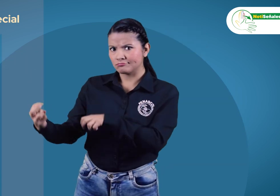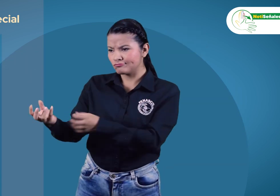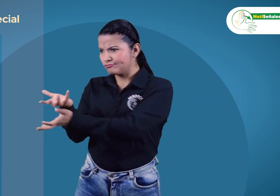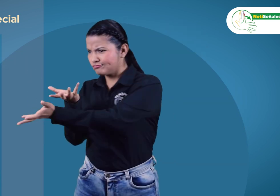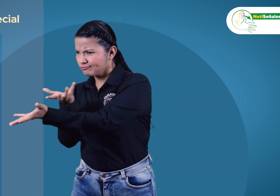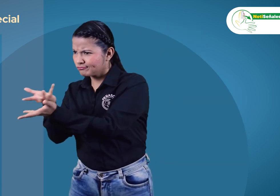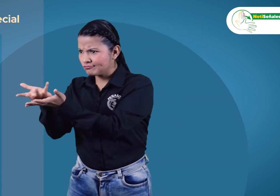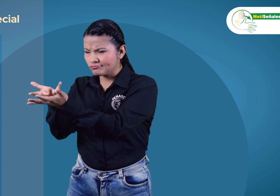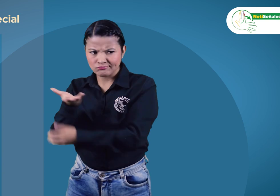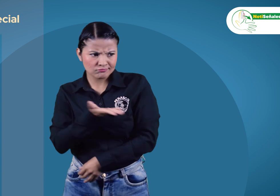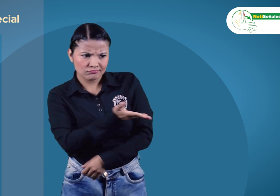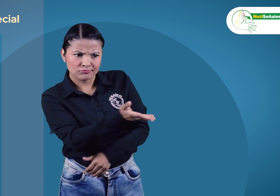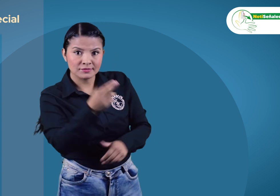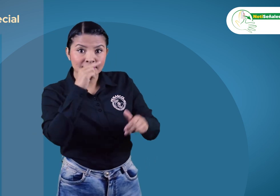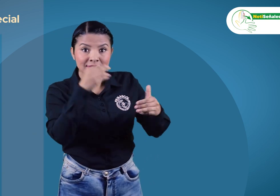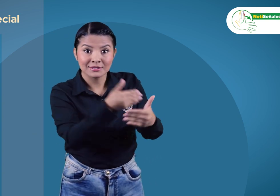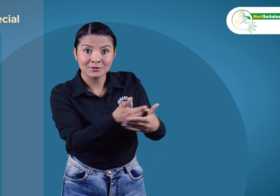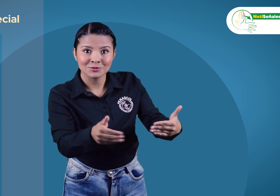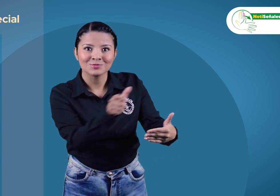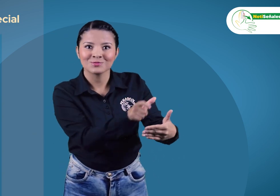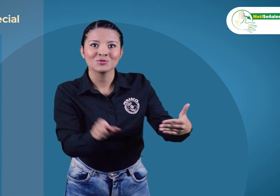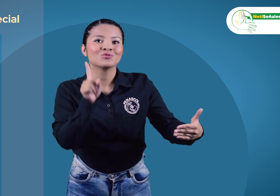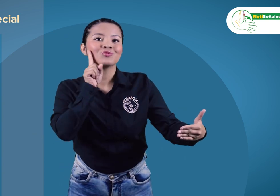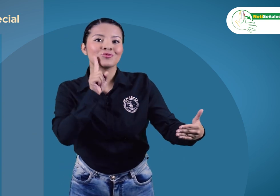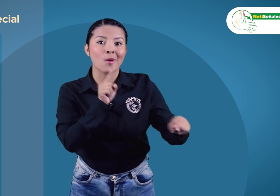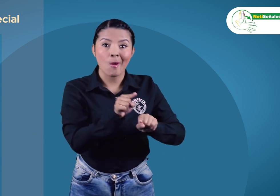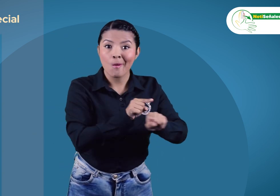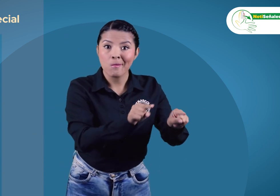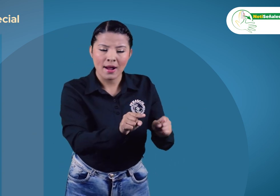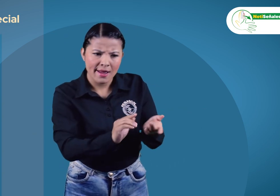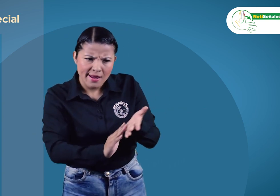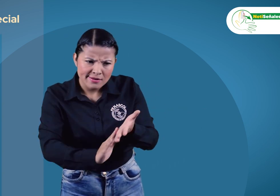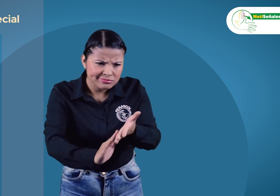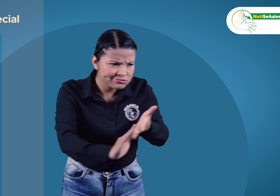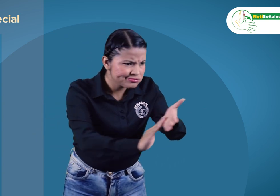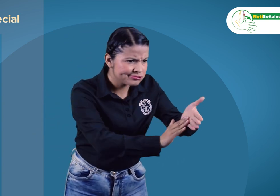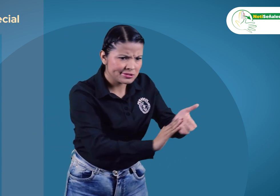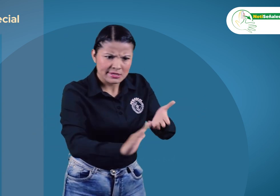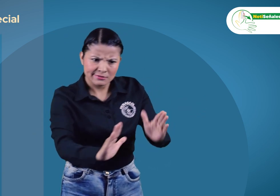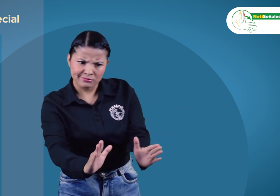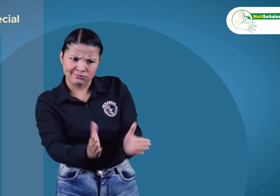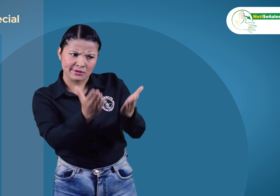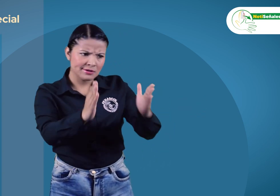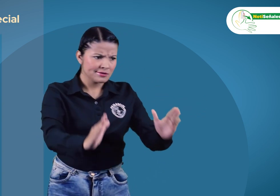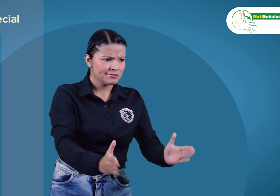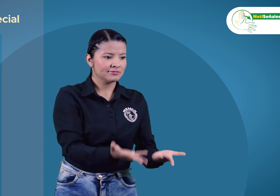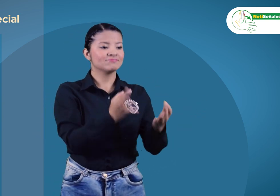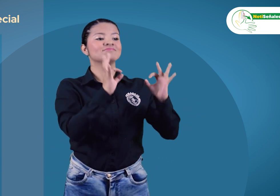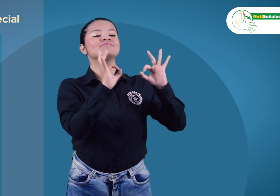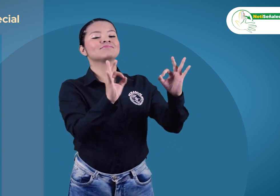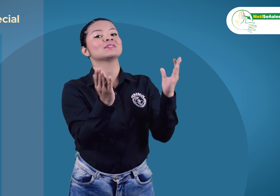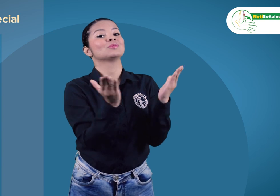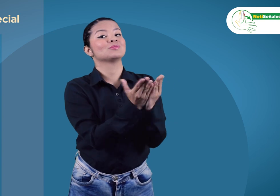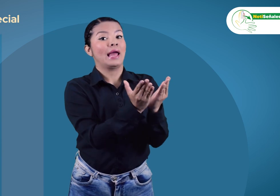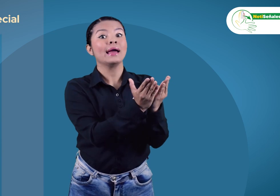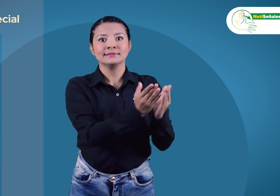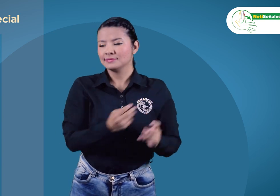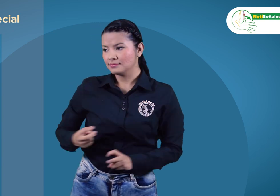diferentes alternativas de solución para el mejoramiento de la calidad educativa de las personas